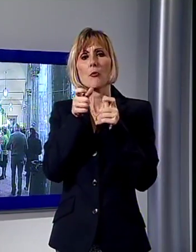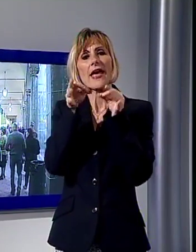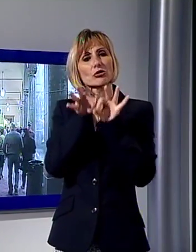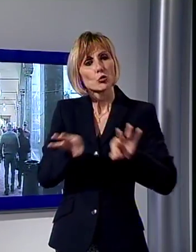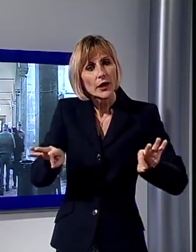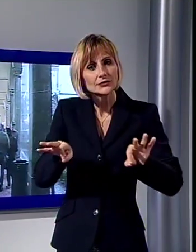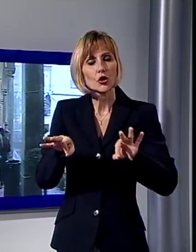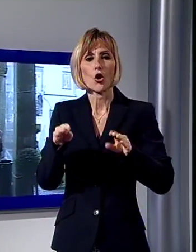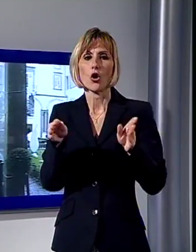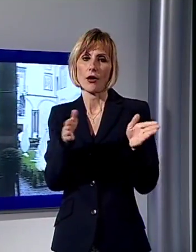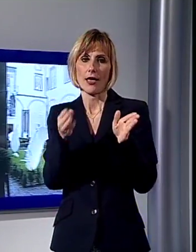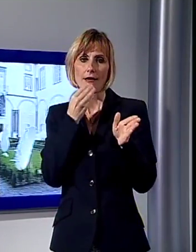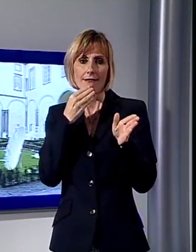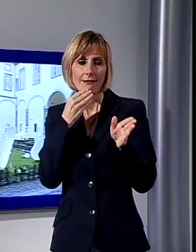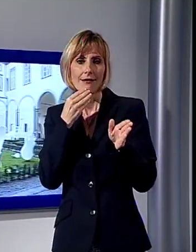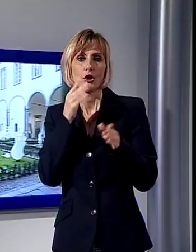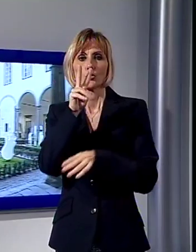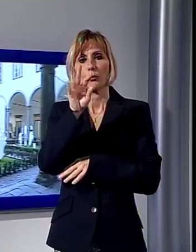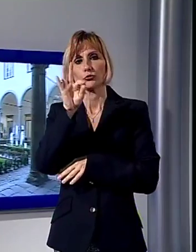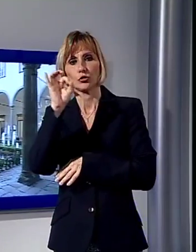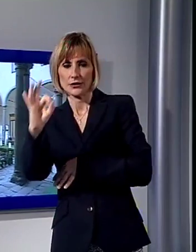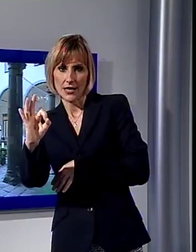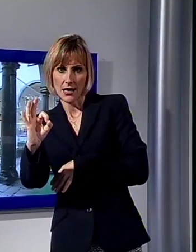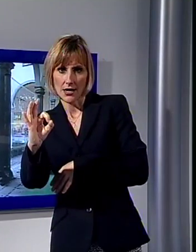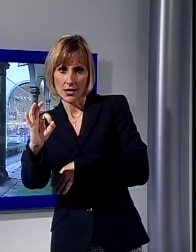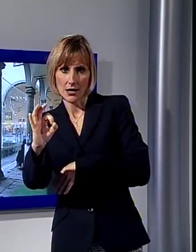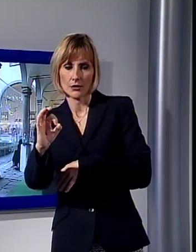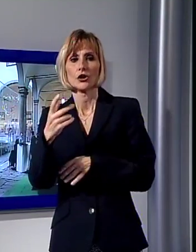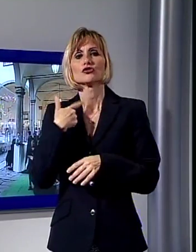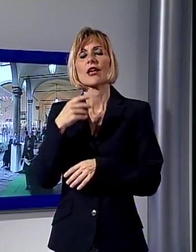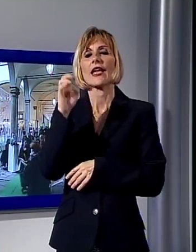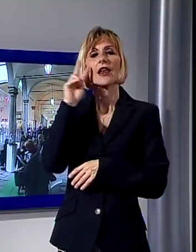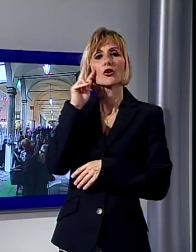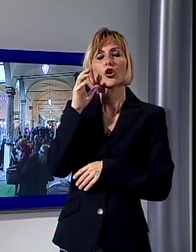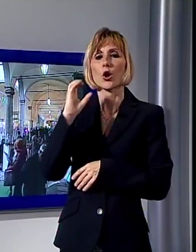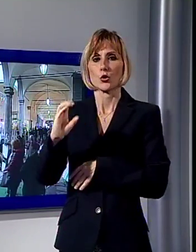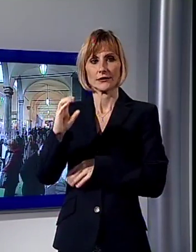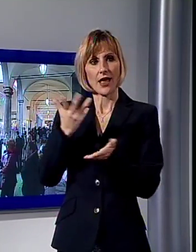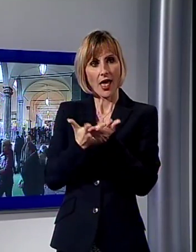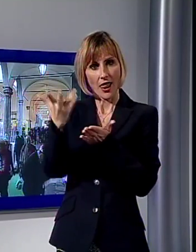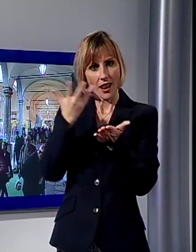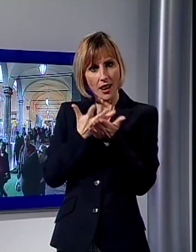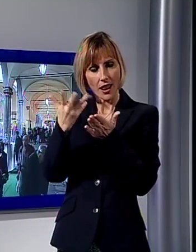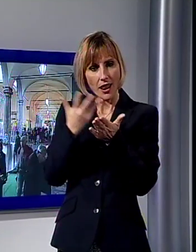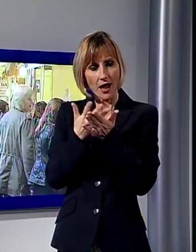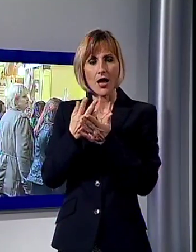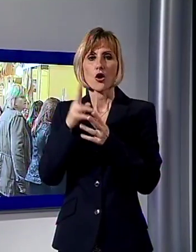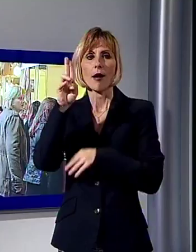animatrici del club del Fornello di Lucca moderate da Eleonora Cozzella che racconteranno l'arte del bon ton a tavola e dell